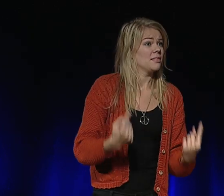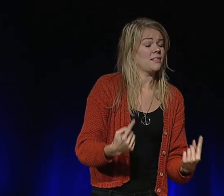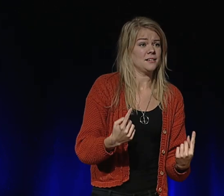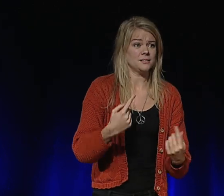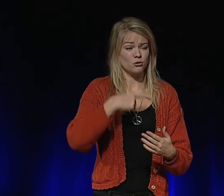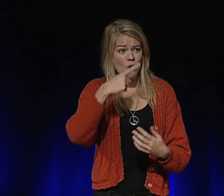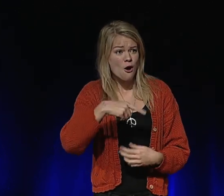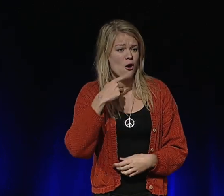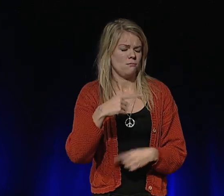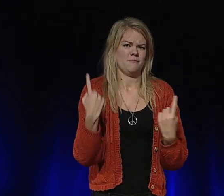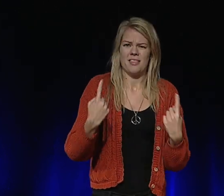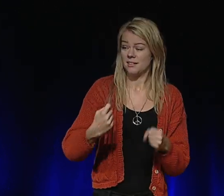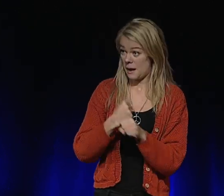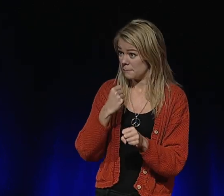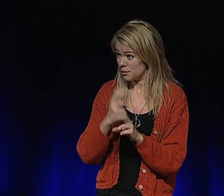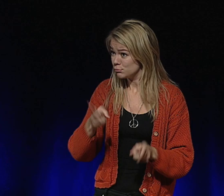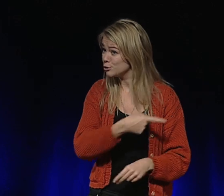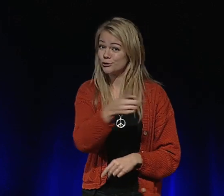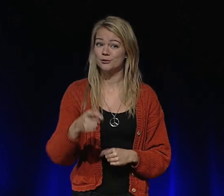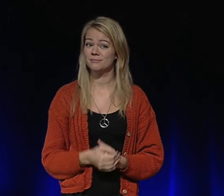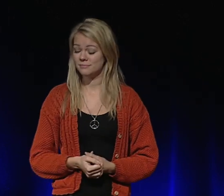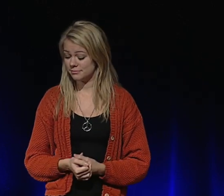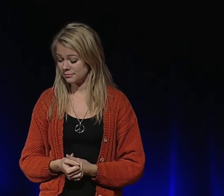fantastiska tal och gjorde ett jättebra arbete.